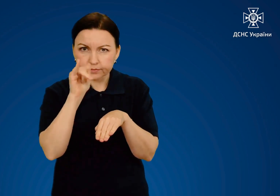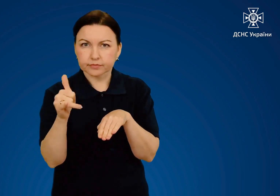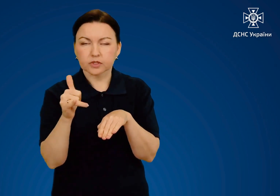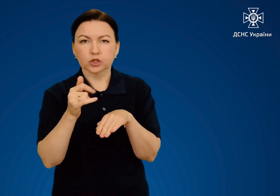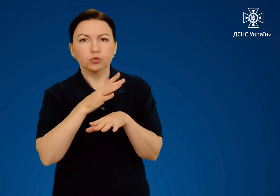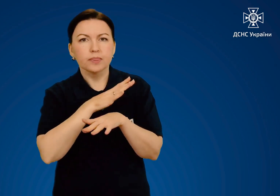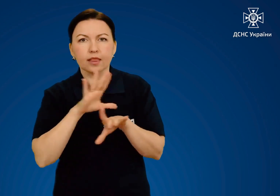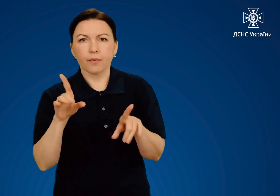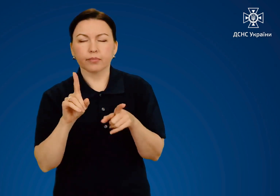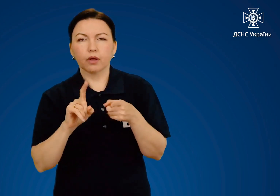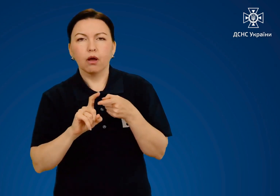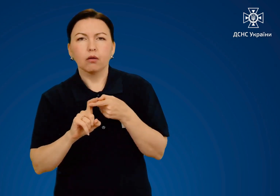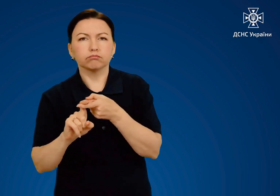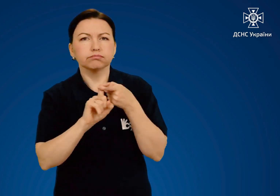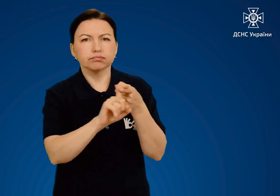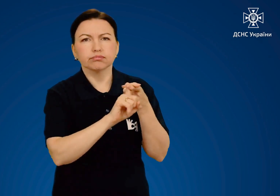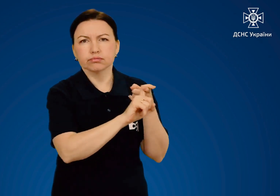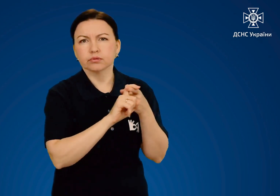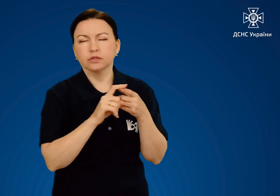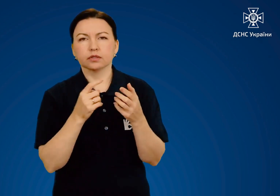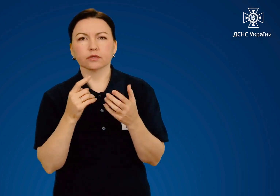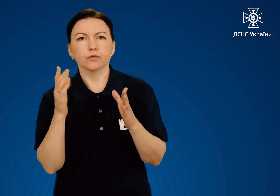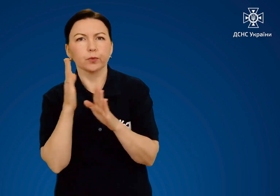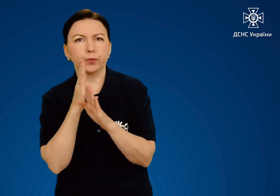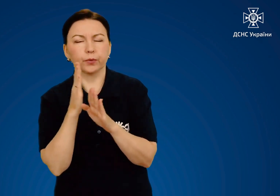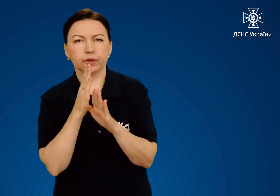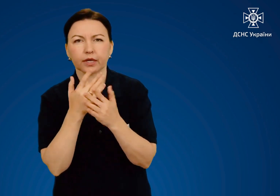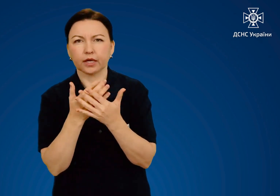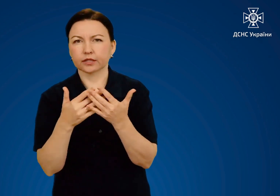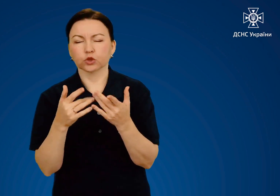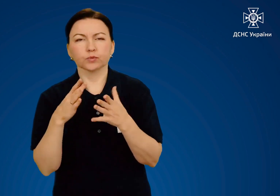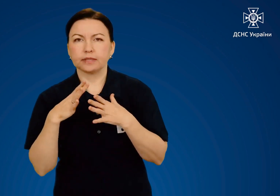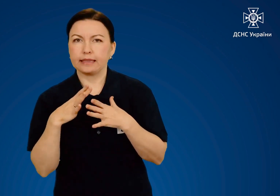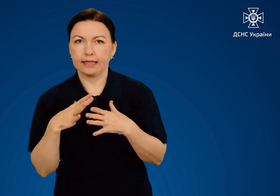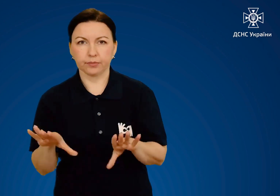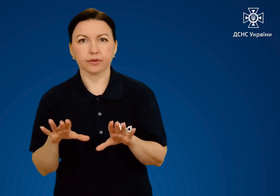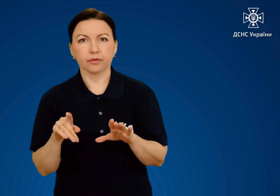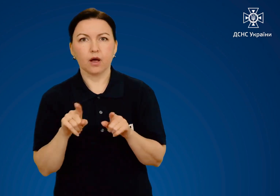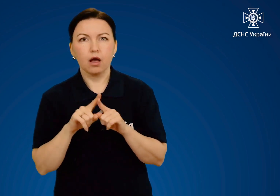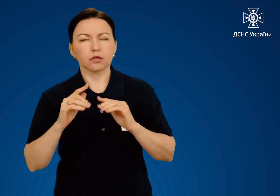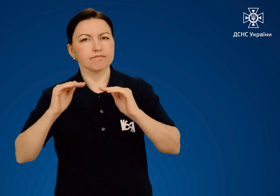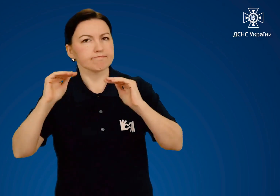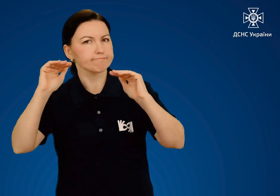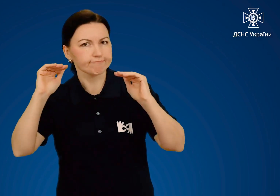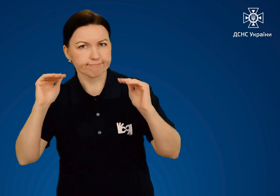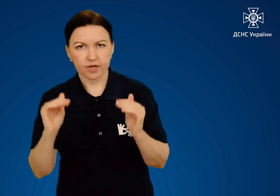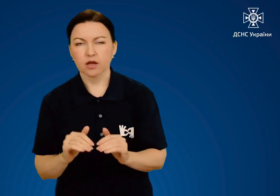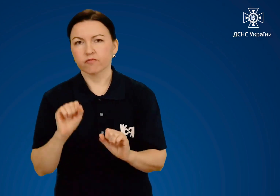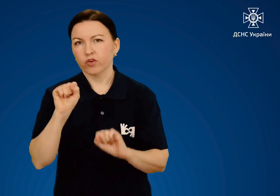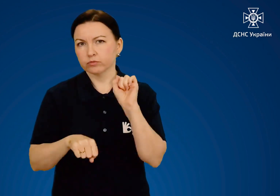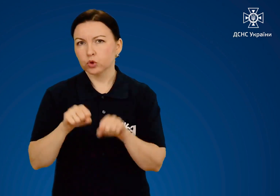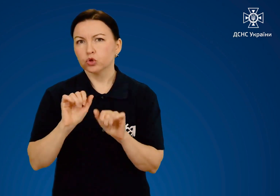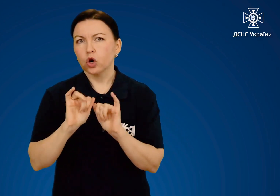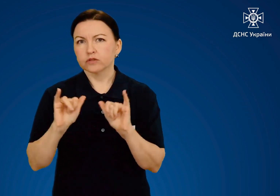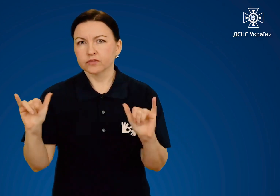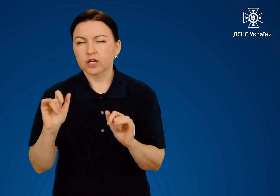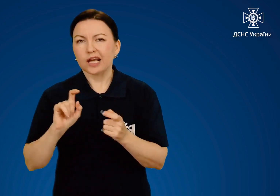для обмеження її контакту з навколишнім середовищем. Так ви знизите вірогідність